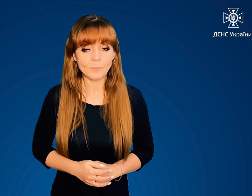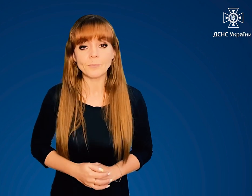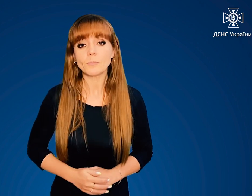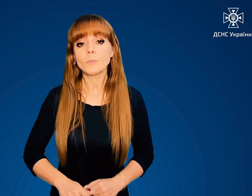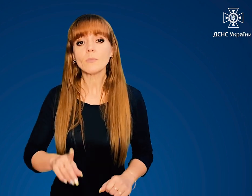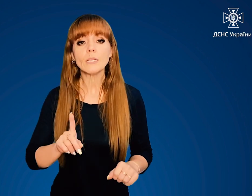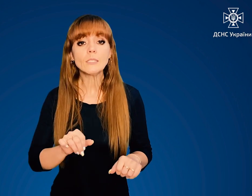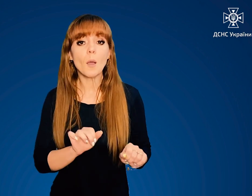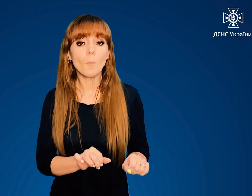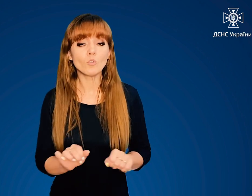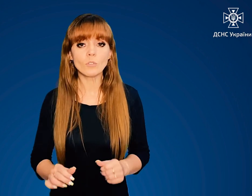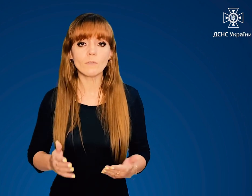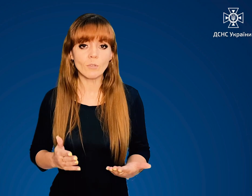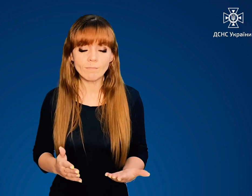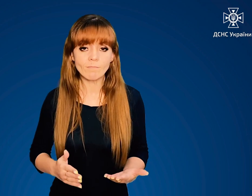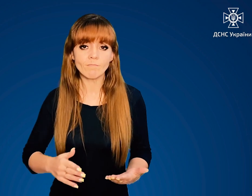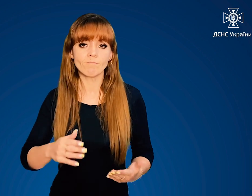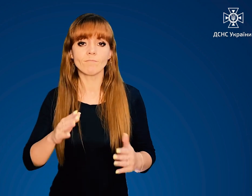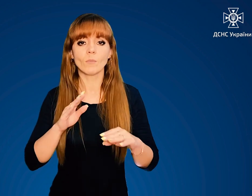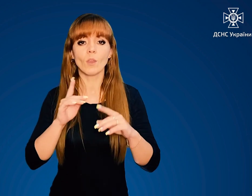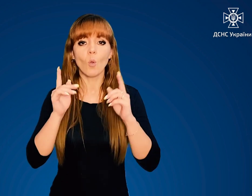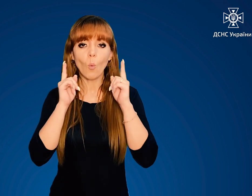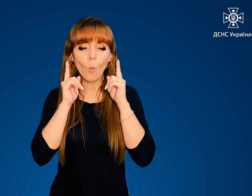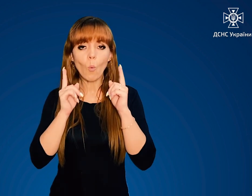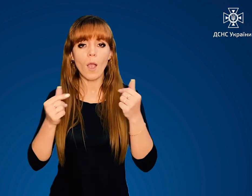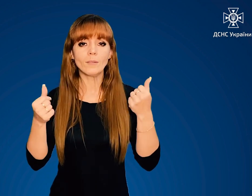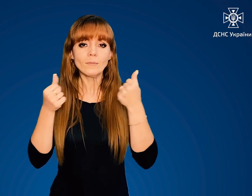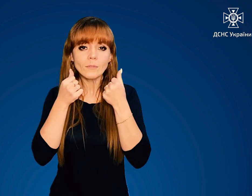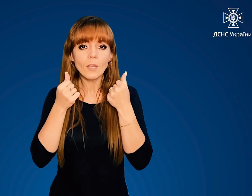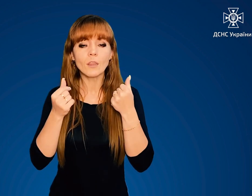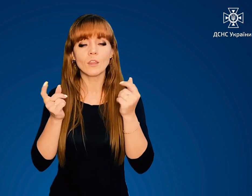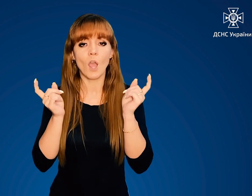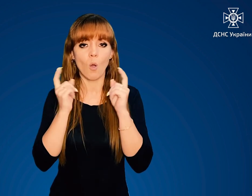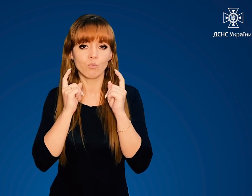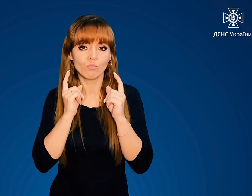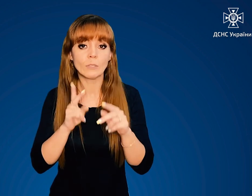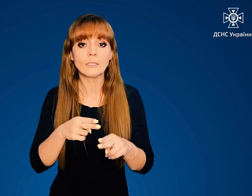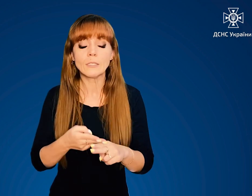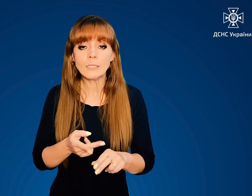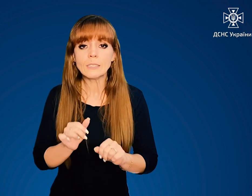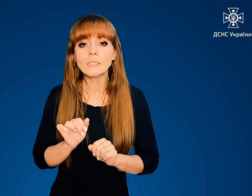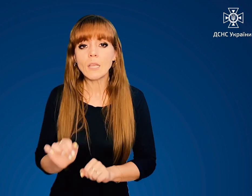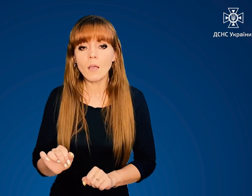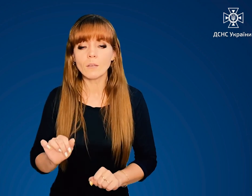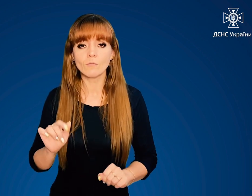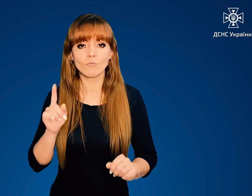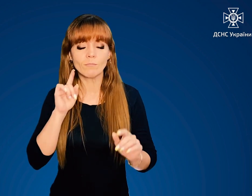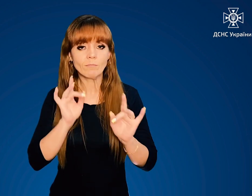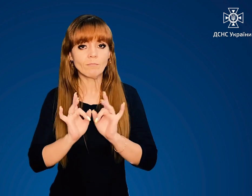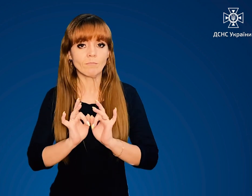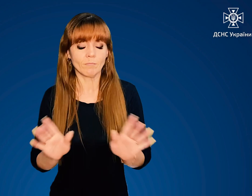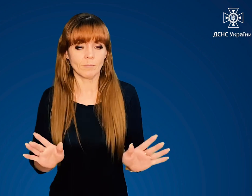За можливості, прикрийте вуха навушниками. Це захист від баротравми.